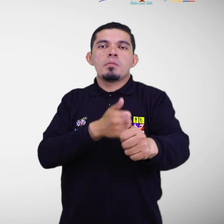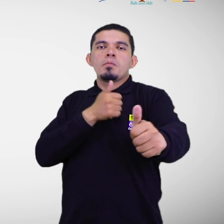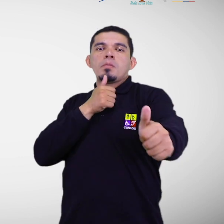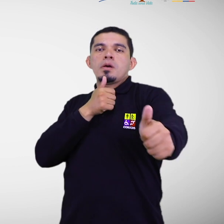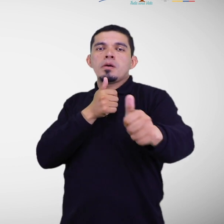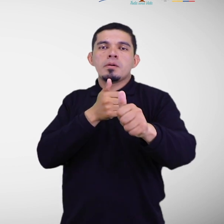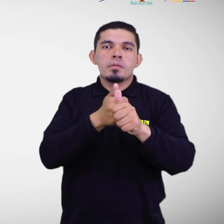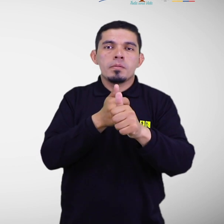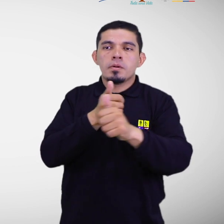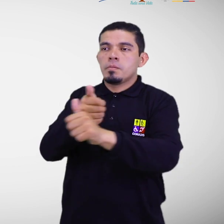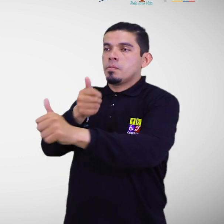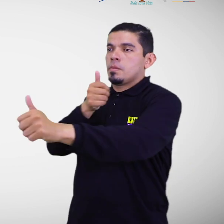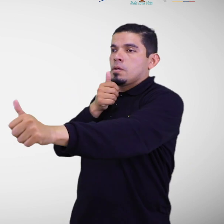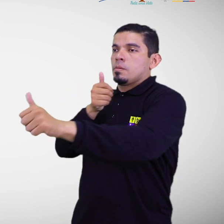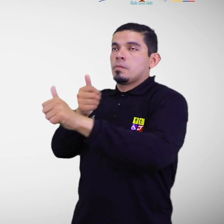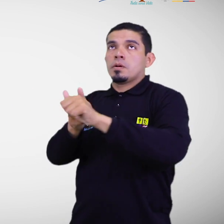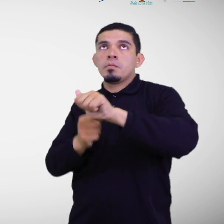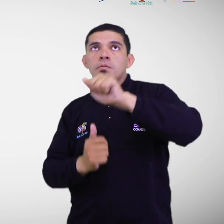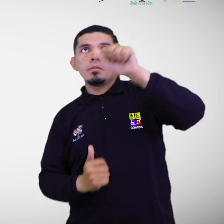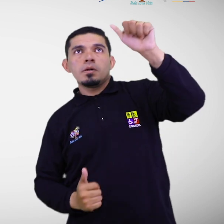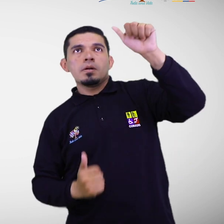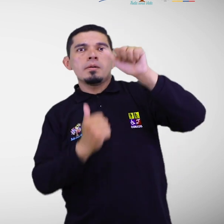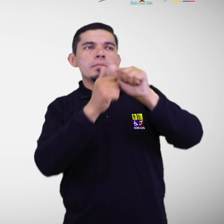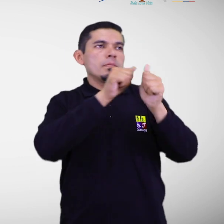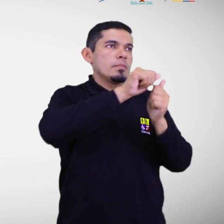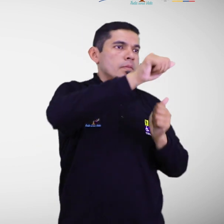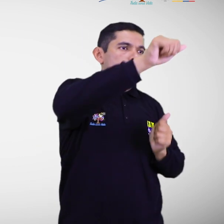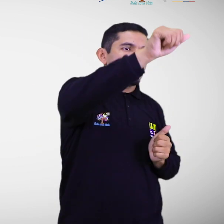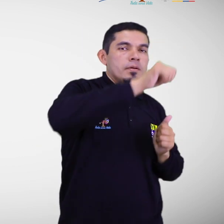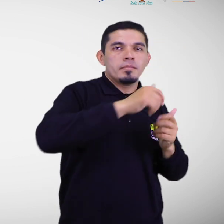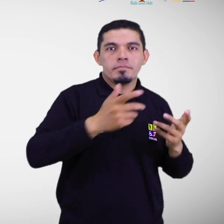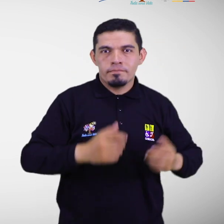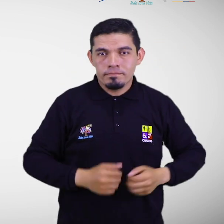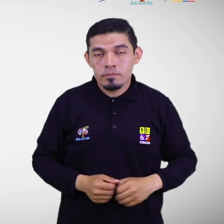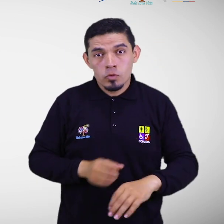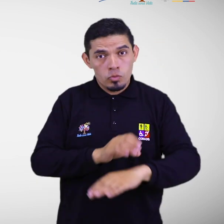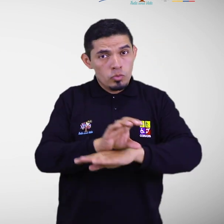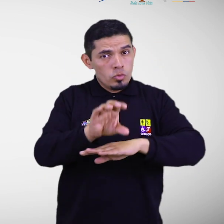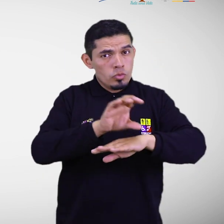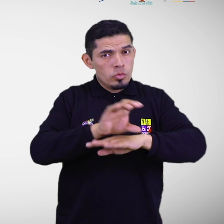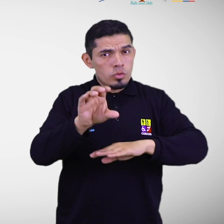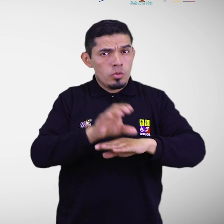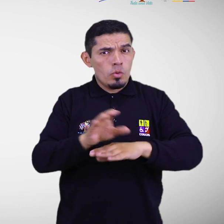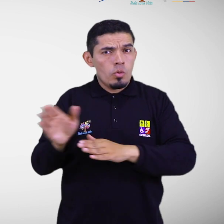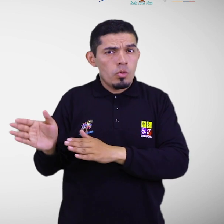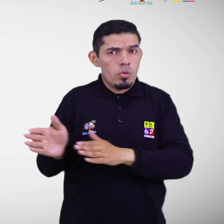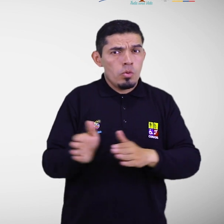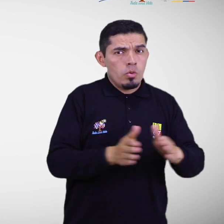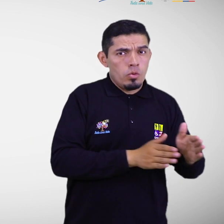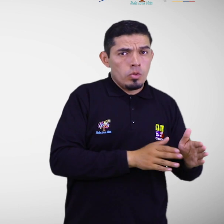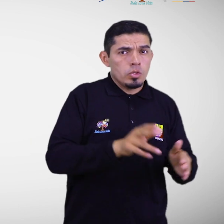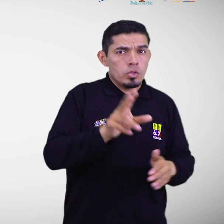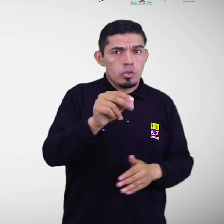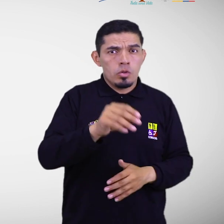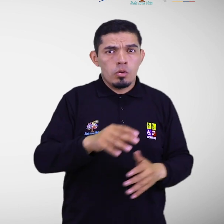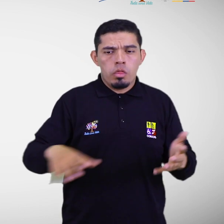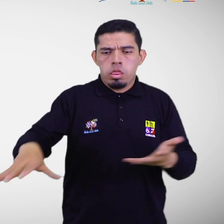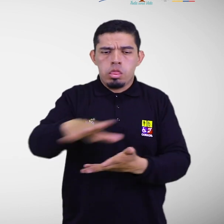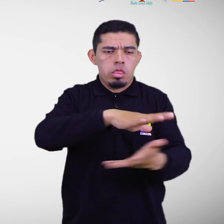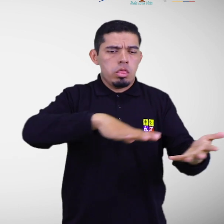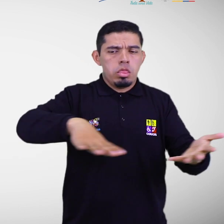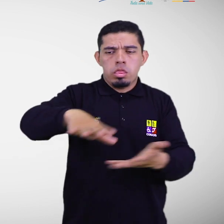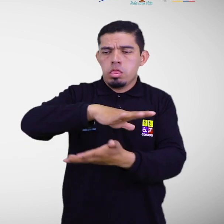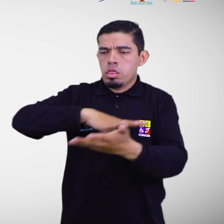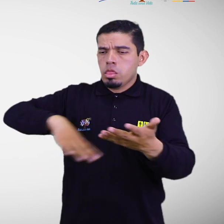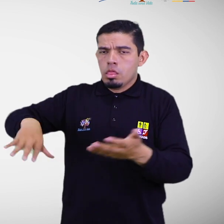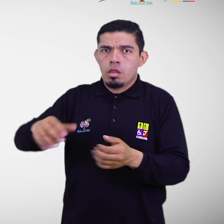ubicaciones de los objetos y servicios. También se recomienda mantener el orden general y no tener objetos que obstaculicen el